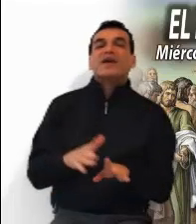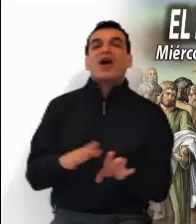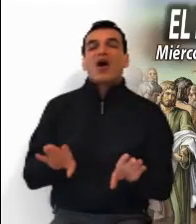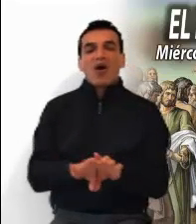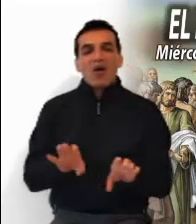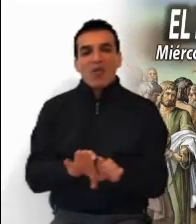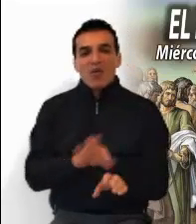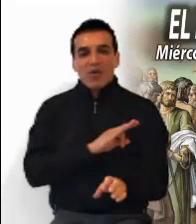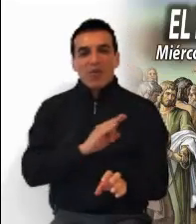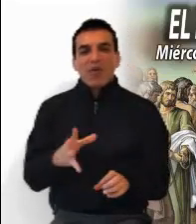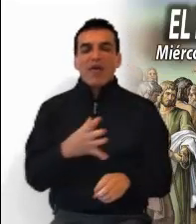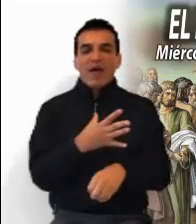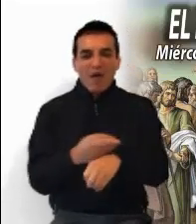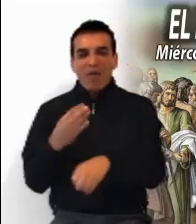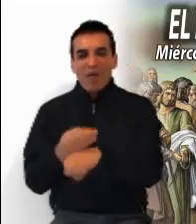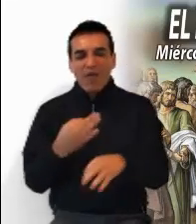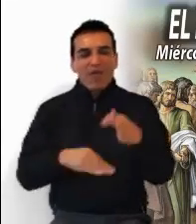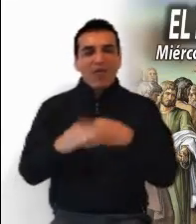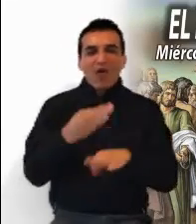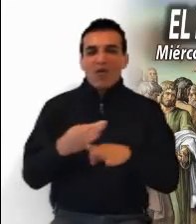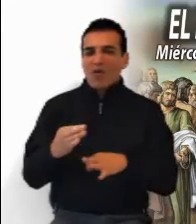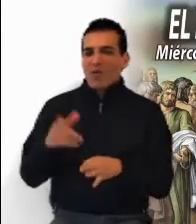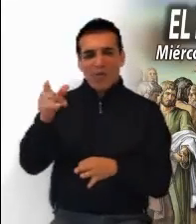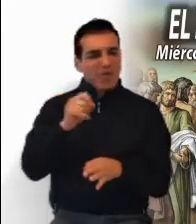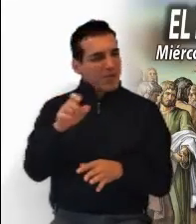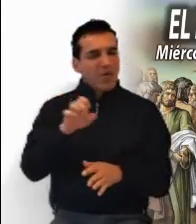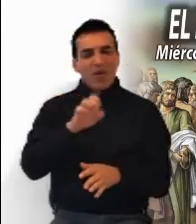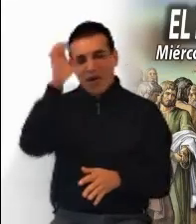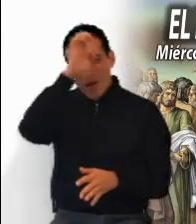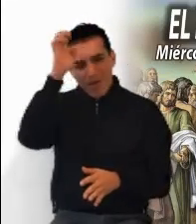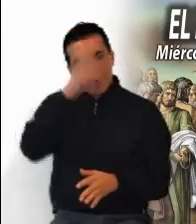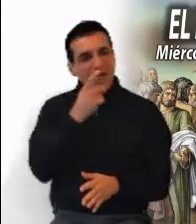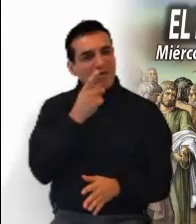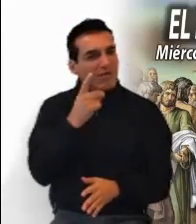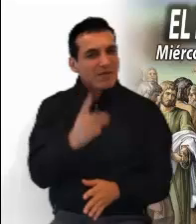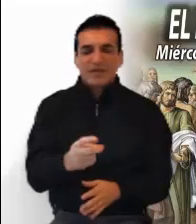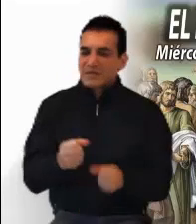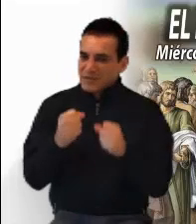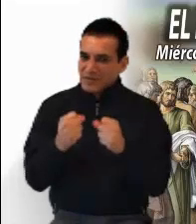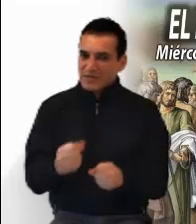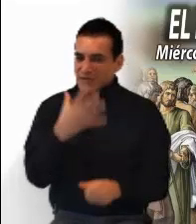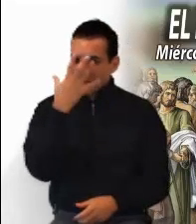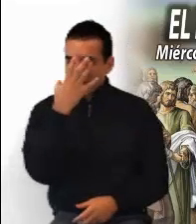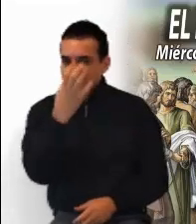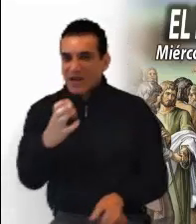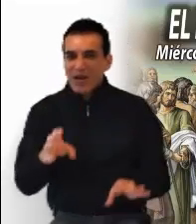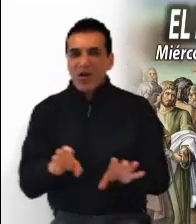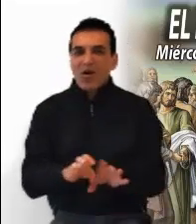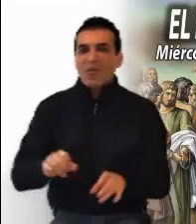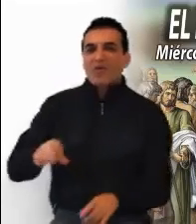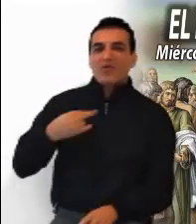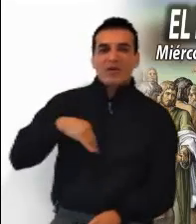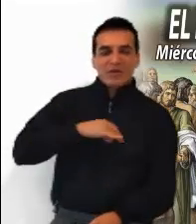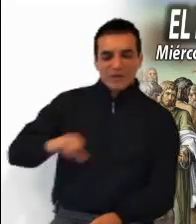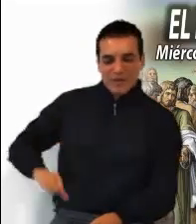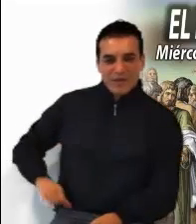de acoplamiento y se reduce la radicalidad del Evangelio para acomodarlo a los propios intereses